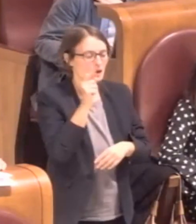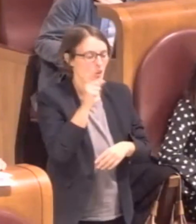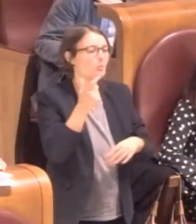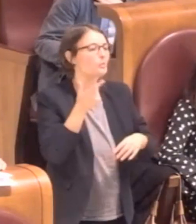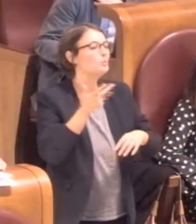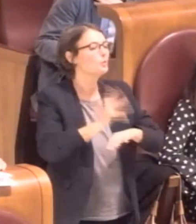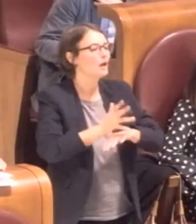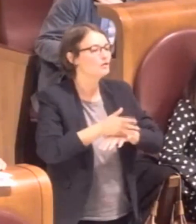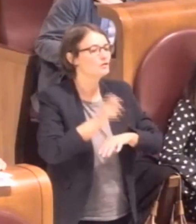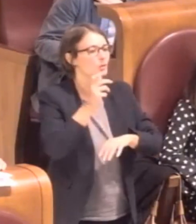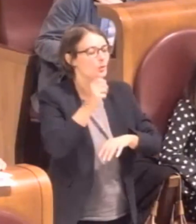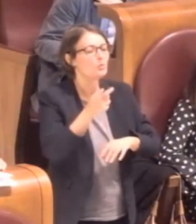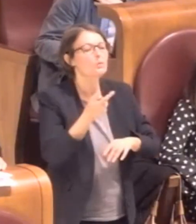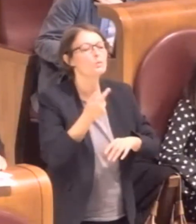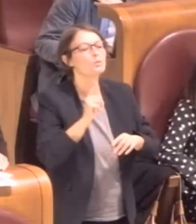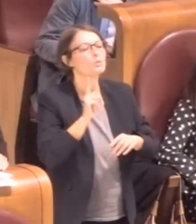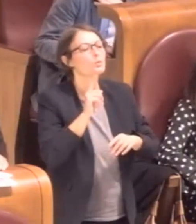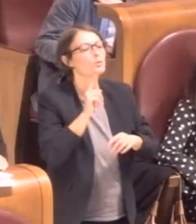di tutti i cittadini.